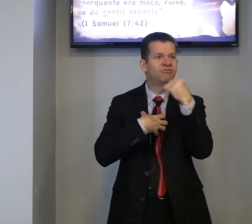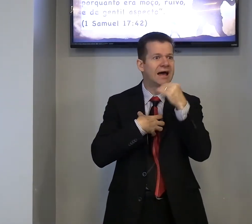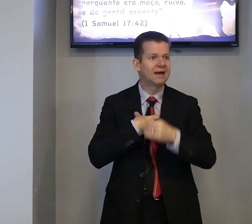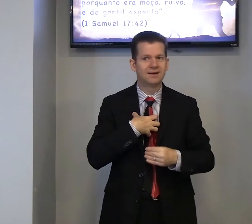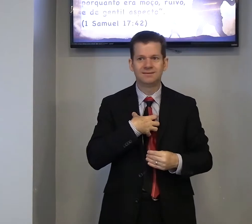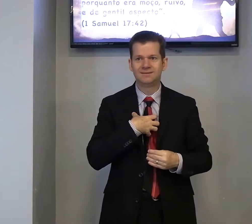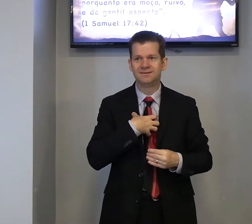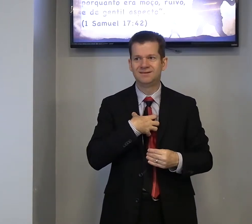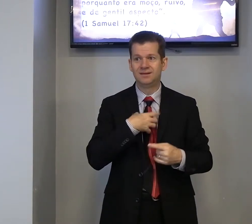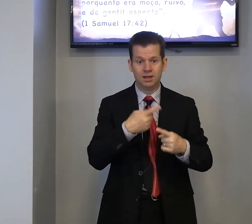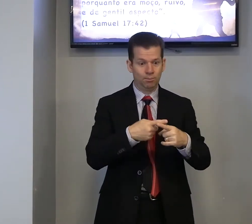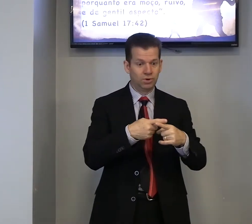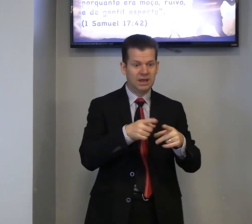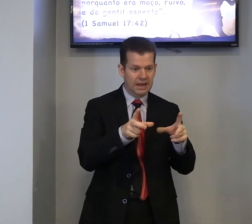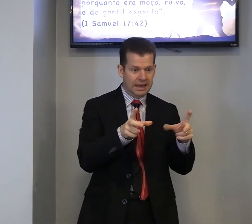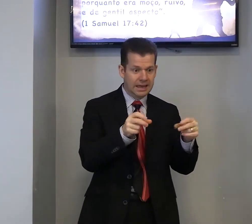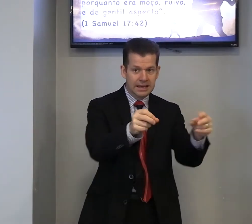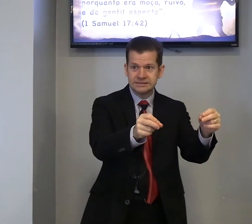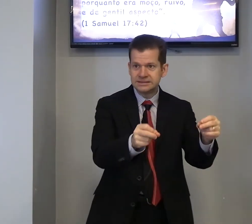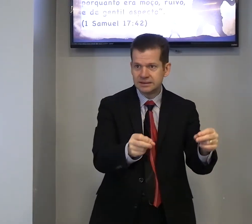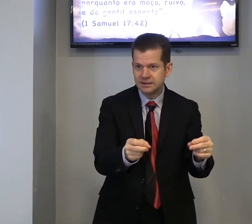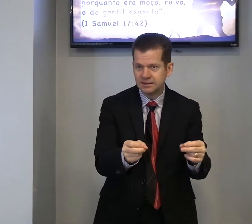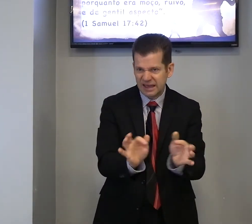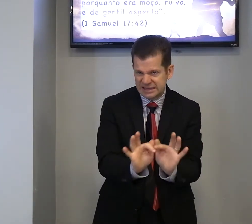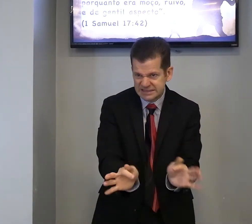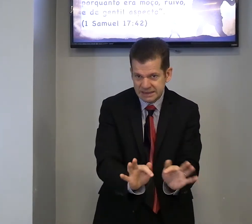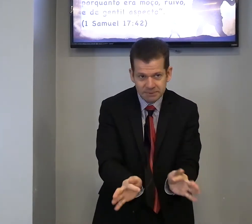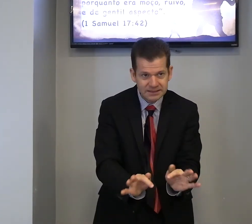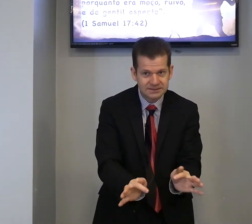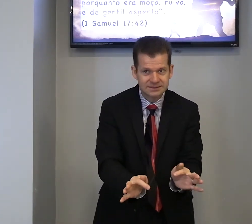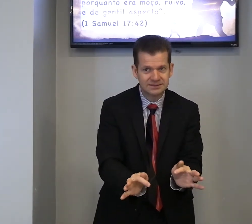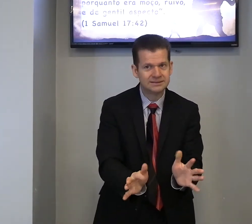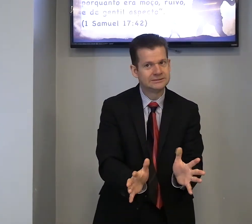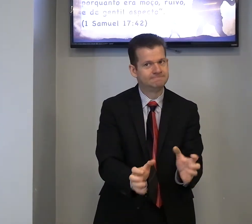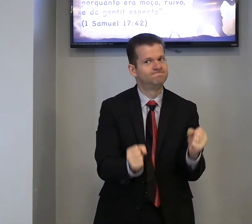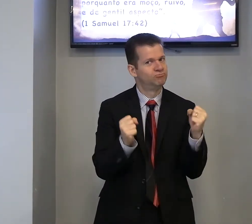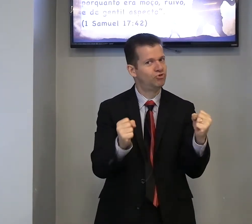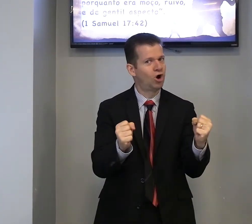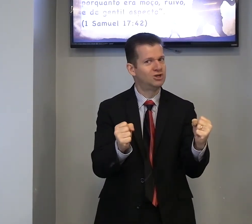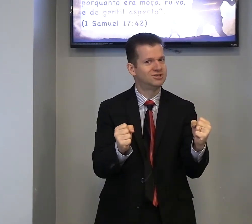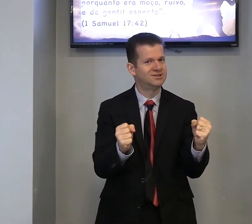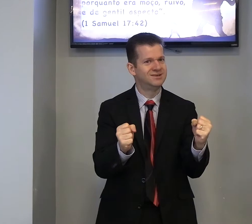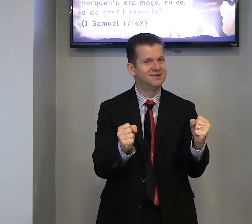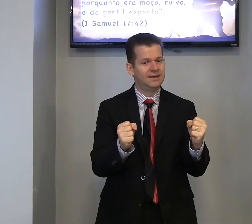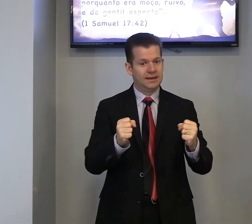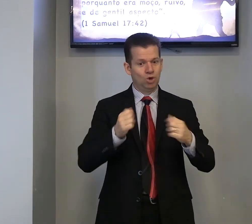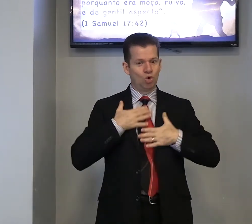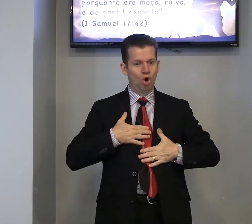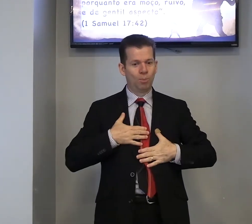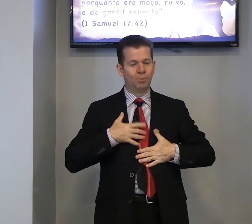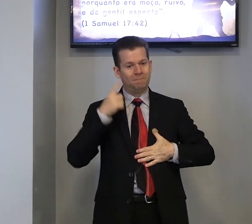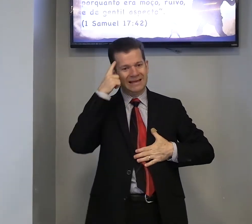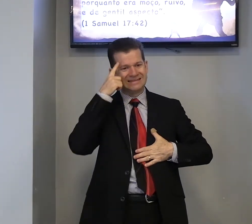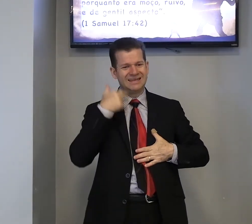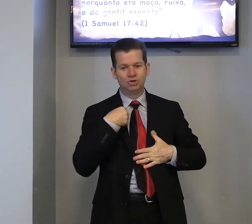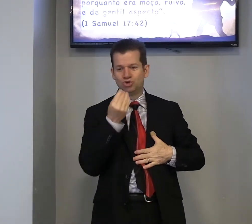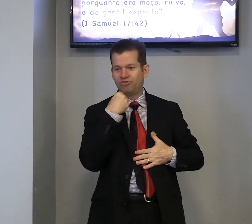fraca, porque, câncer, é simples, forte, e o corpo, pensa, eu sou